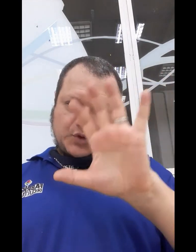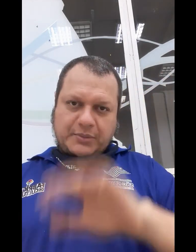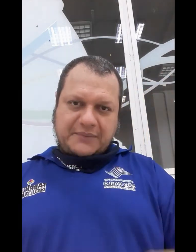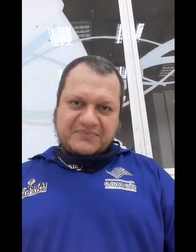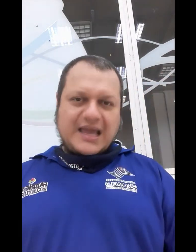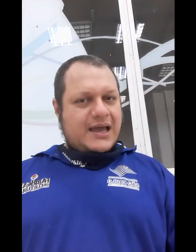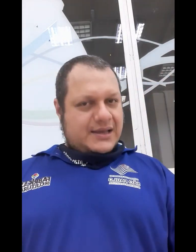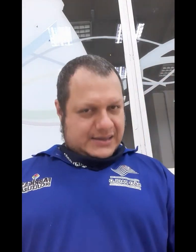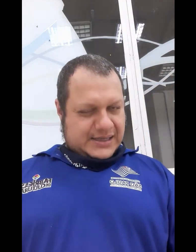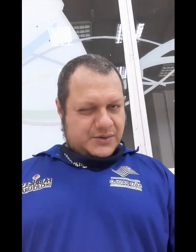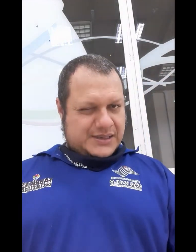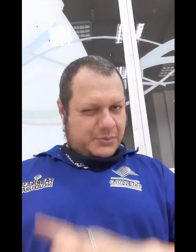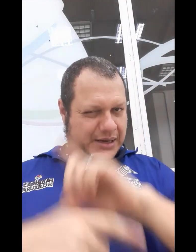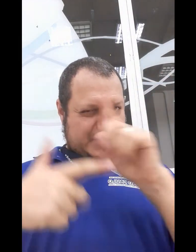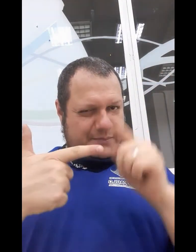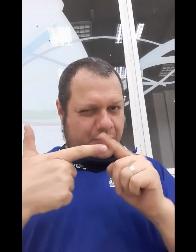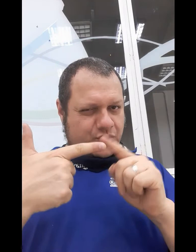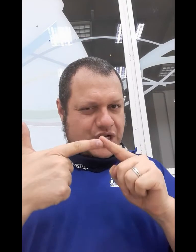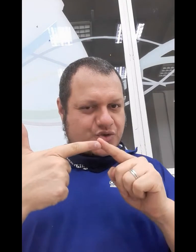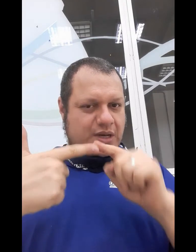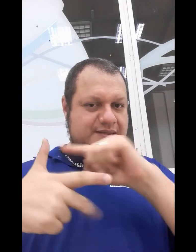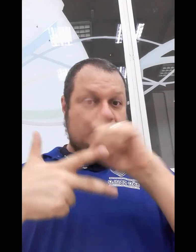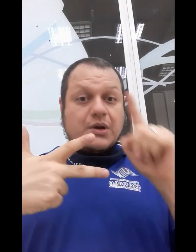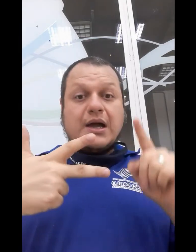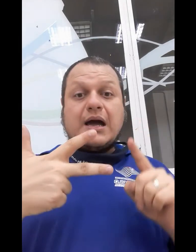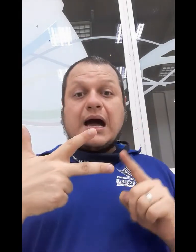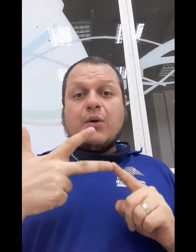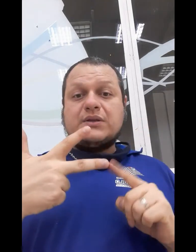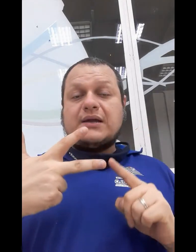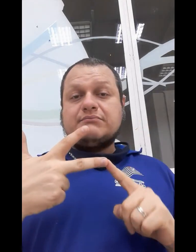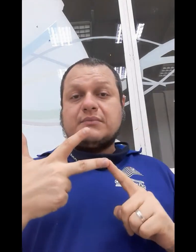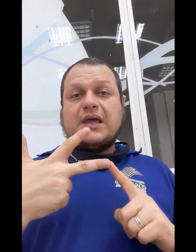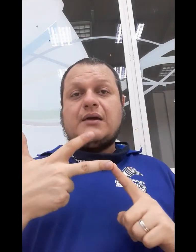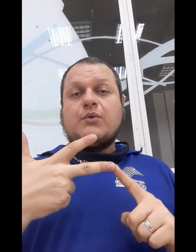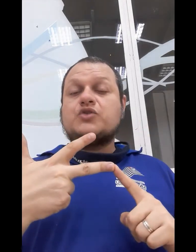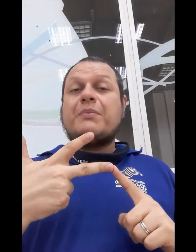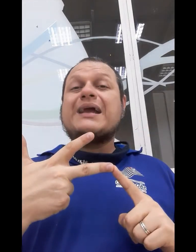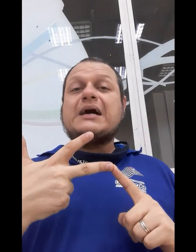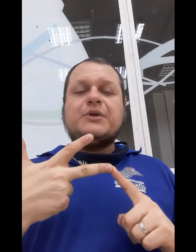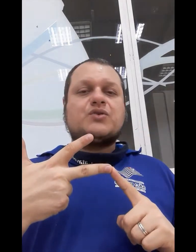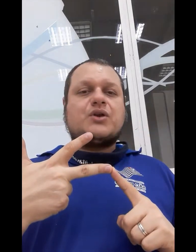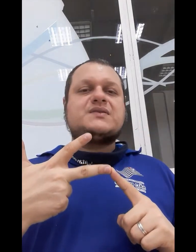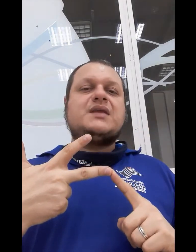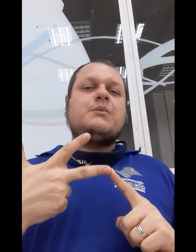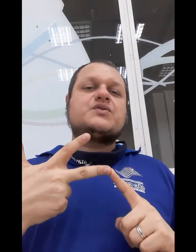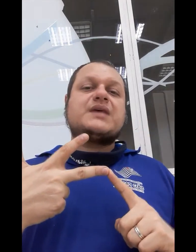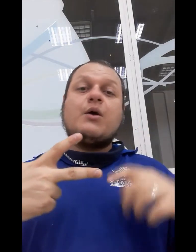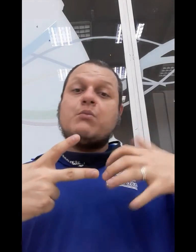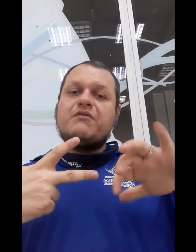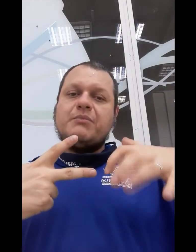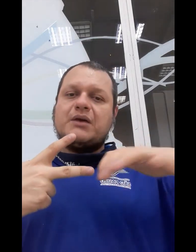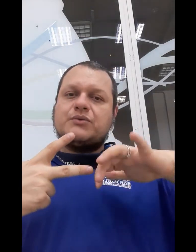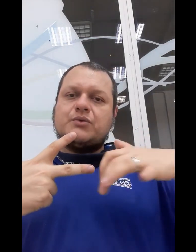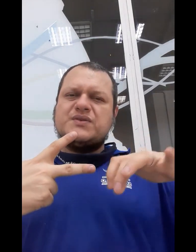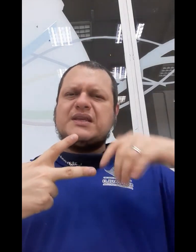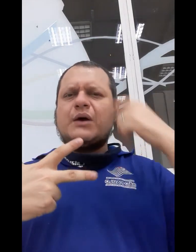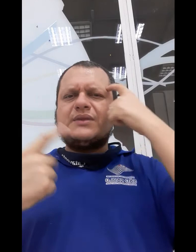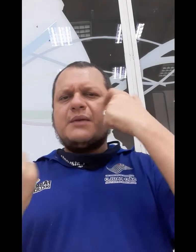tudo bem? Deu para lembrar? Ponto de articulação. A outra, né, o outro parâmetro que nós temos é o movimento. O sinal tem